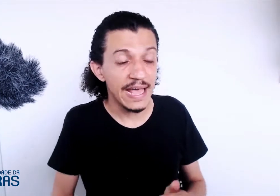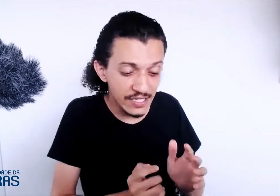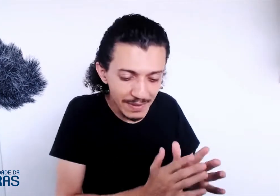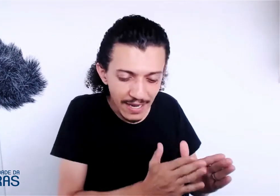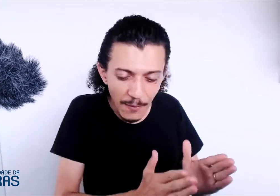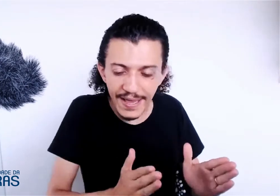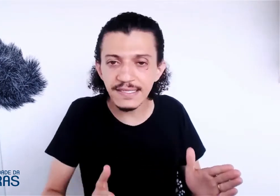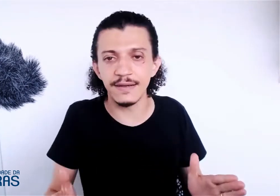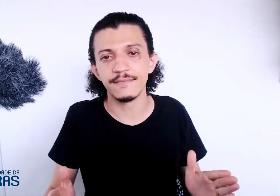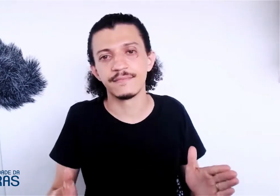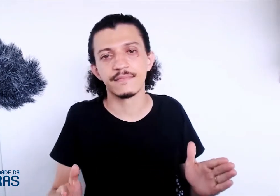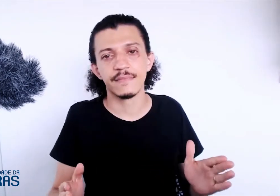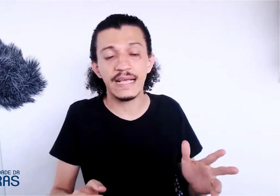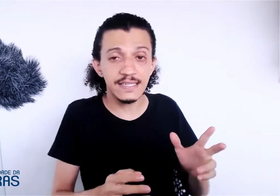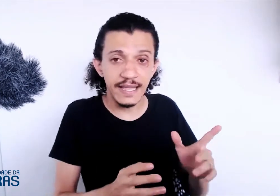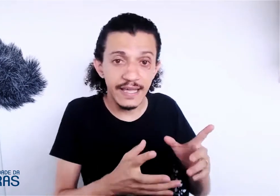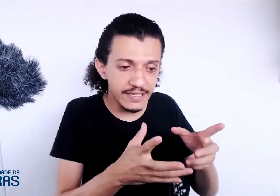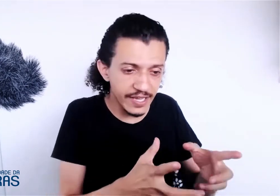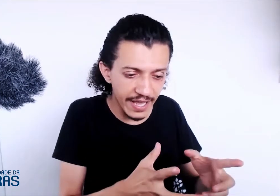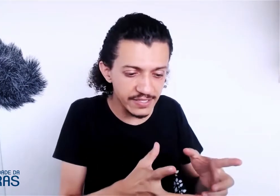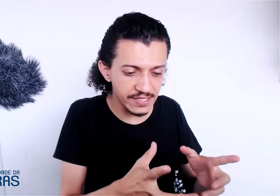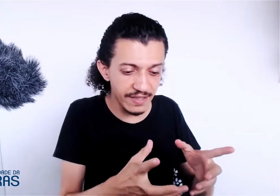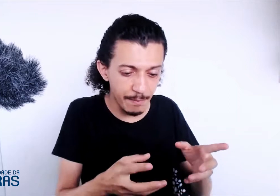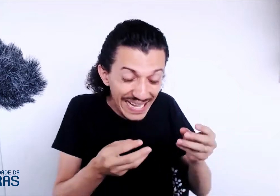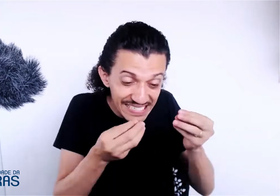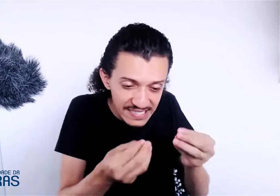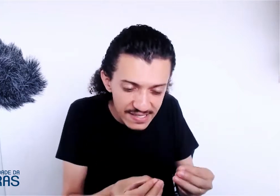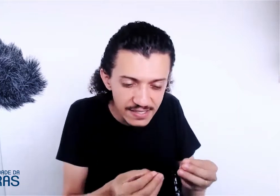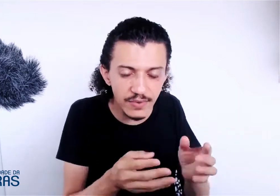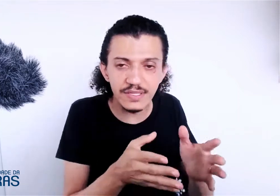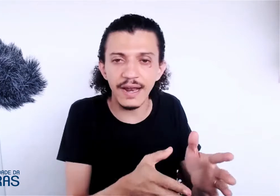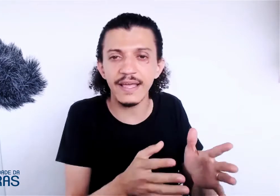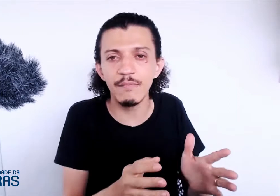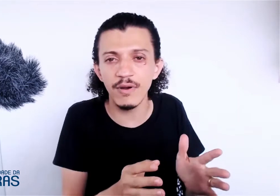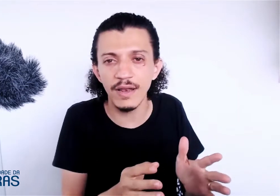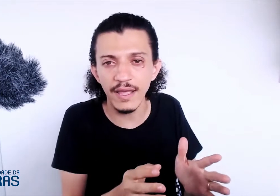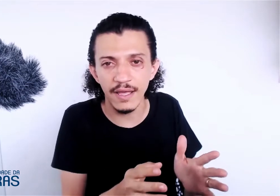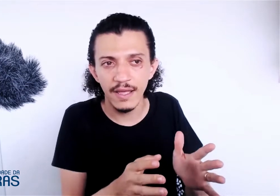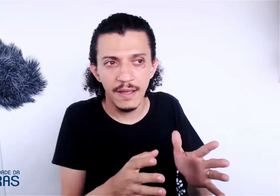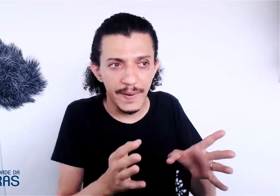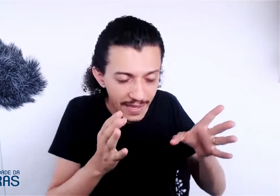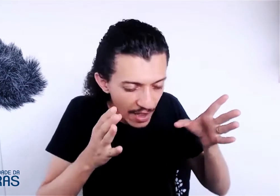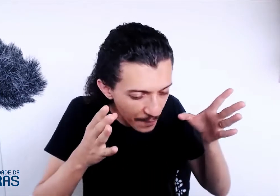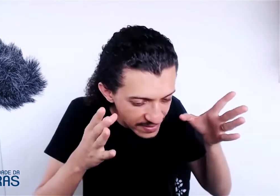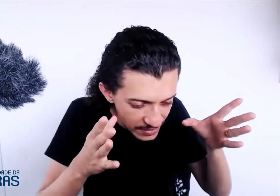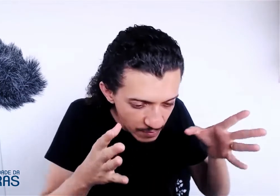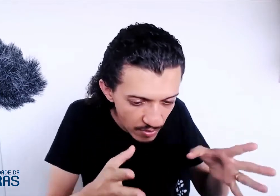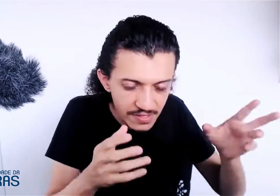existe uma sequência. Existem ingredientes que precisam estar naquele bolo ali para que ele realmente seja um bolo